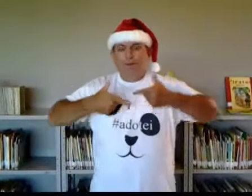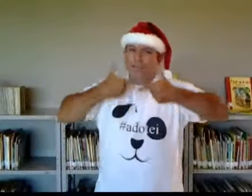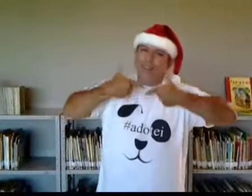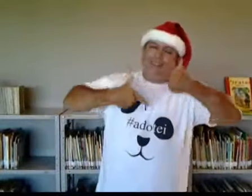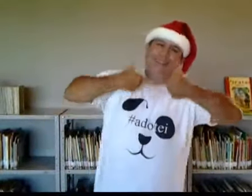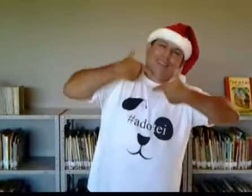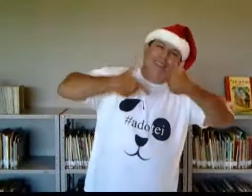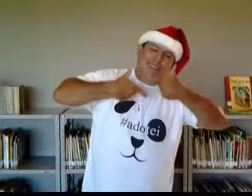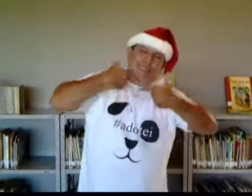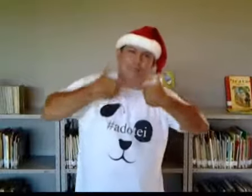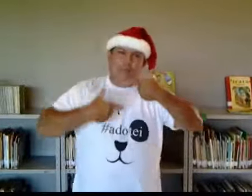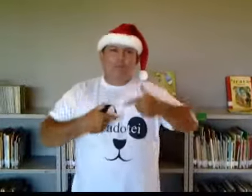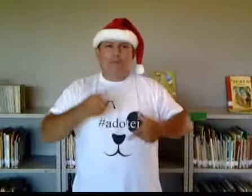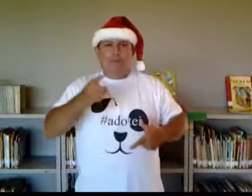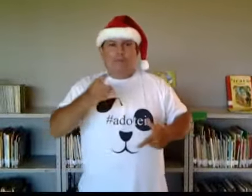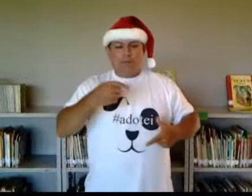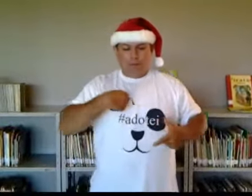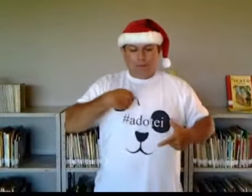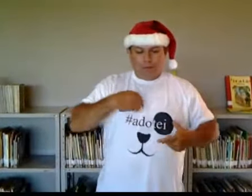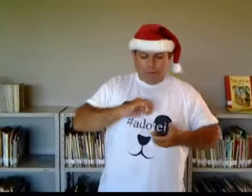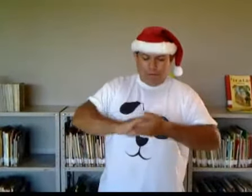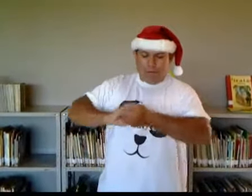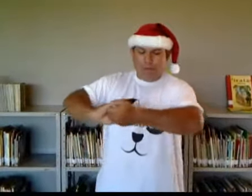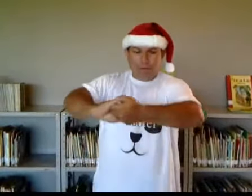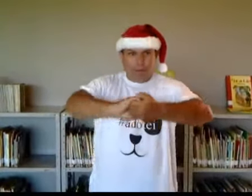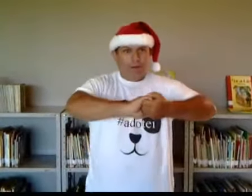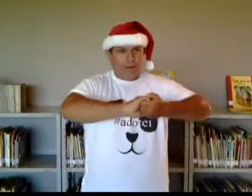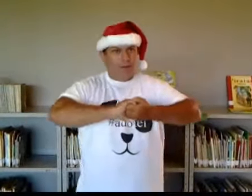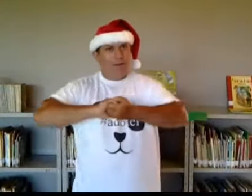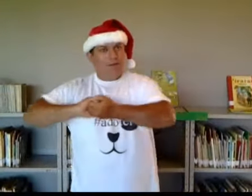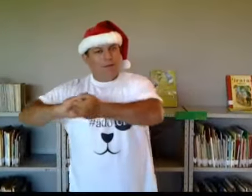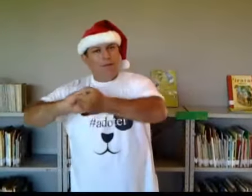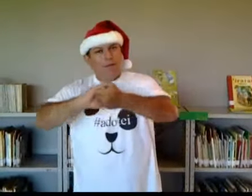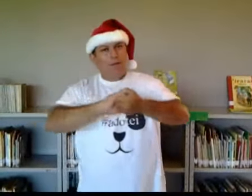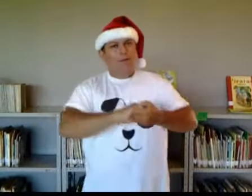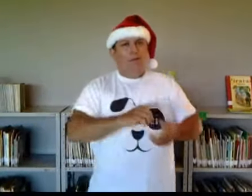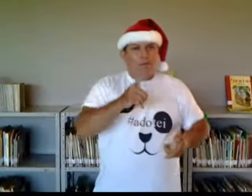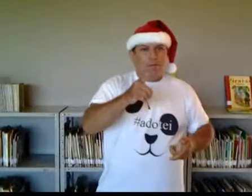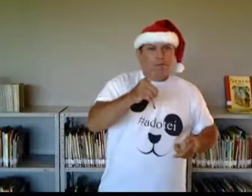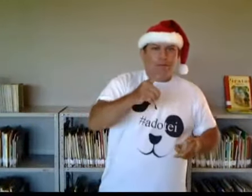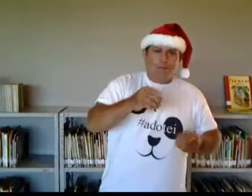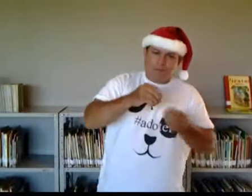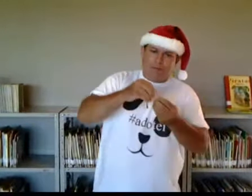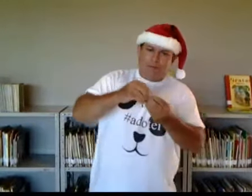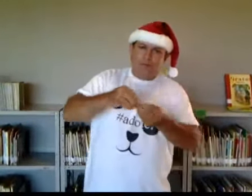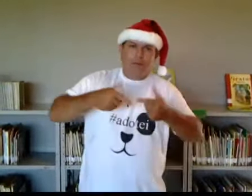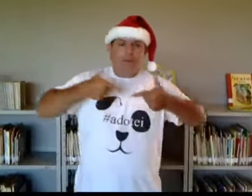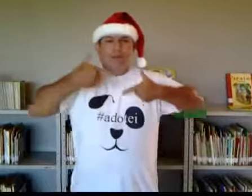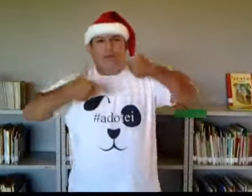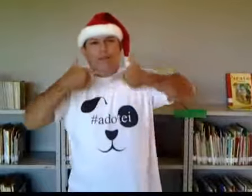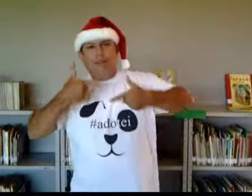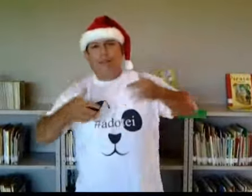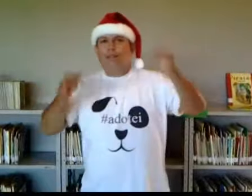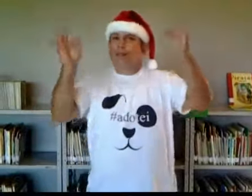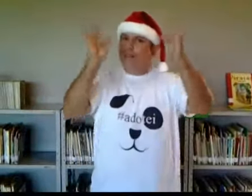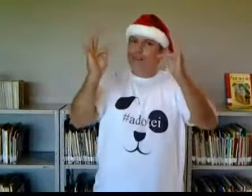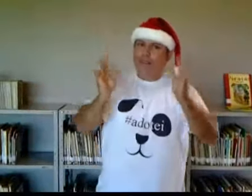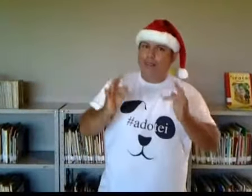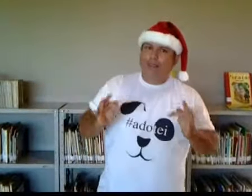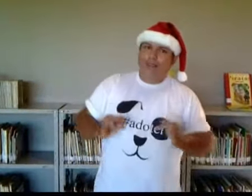Eu daria a minha mão pra lhe fazer feliz É